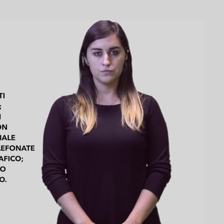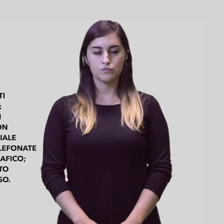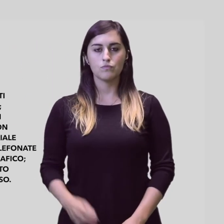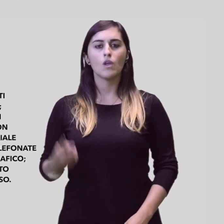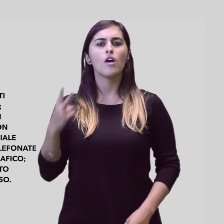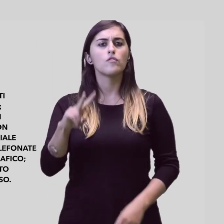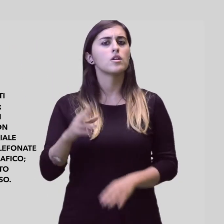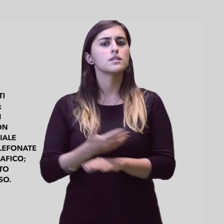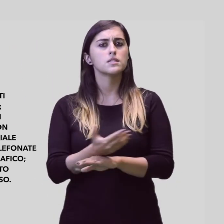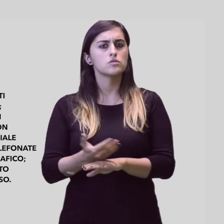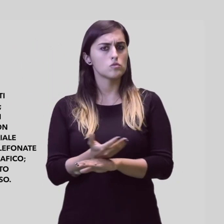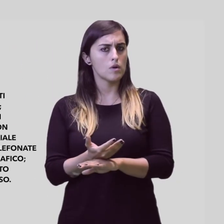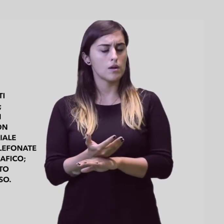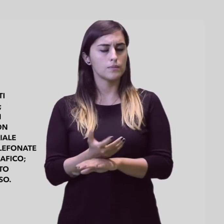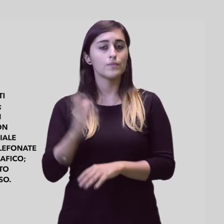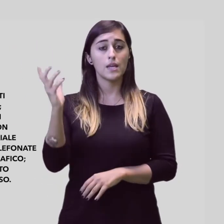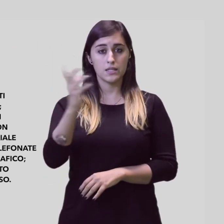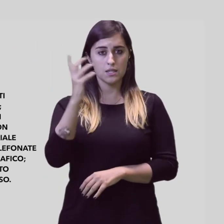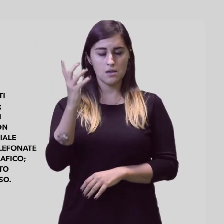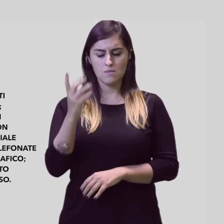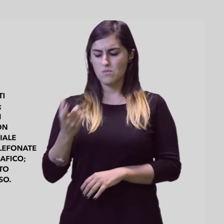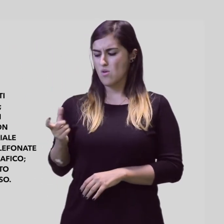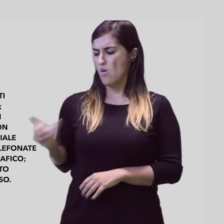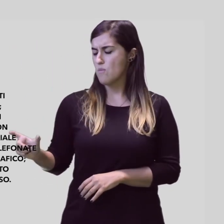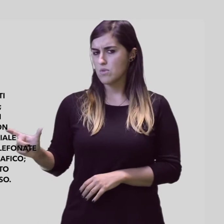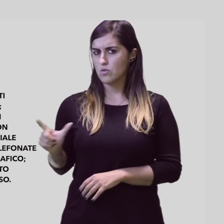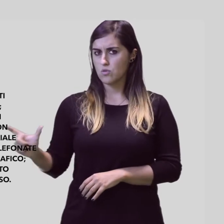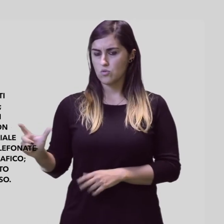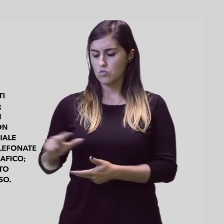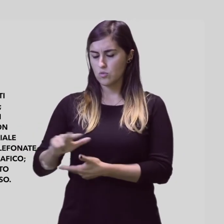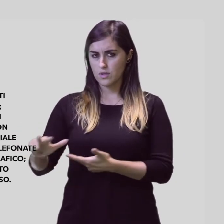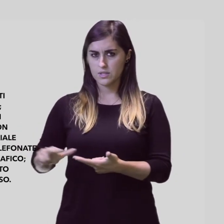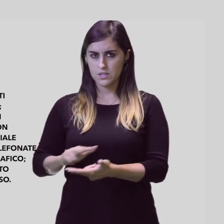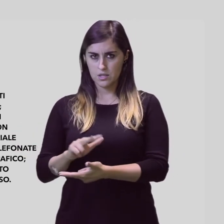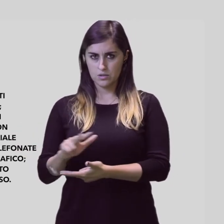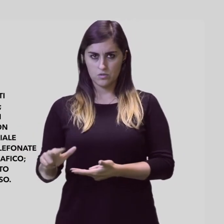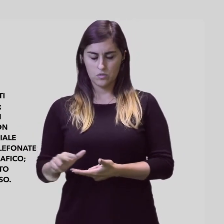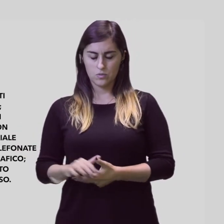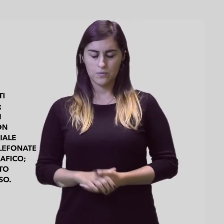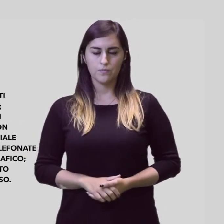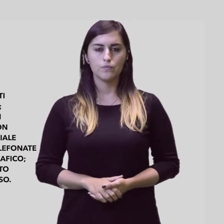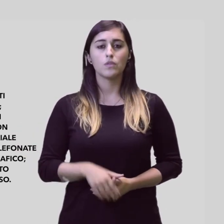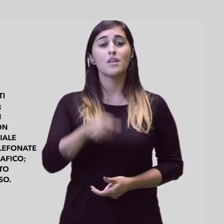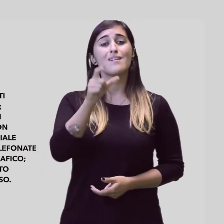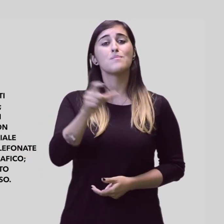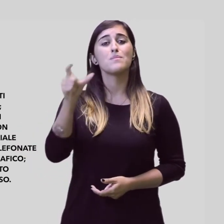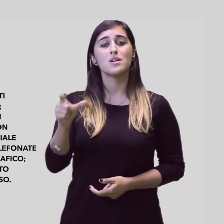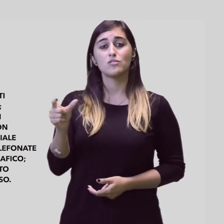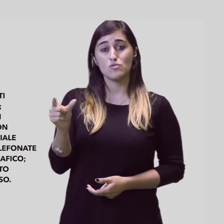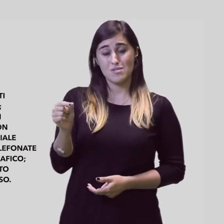Abuso sessuale sessuale Ad esempio Essere obbligati ad avere un rapporto sessuale Essere